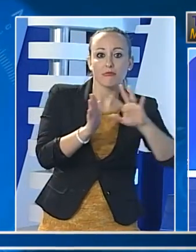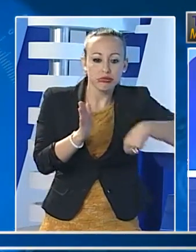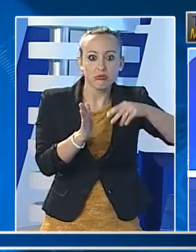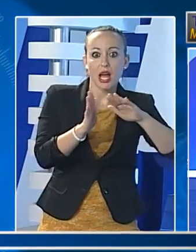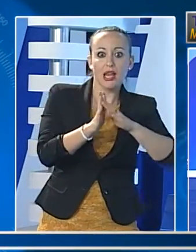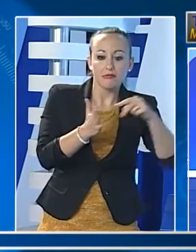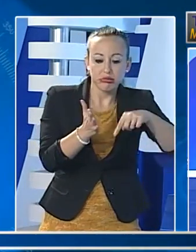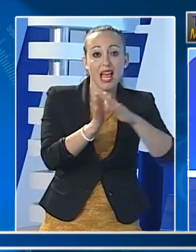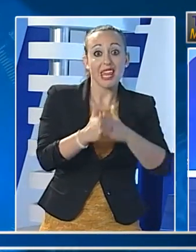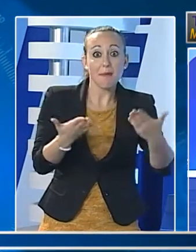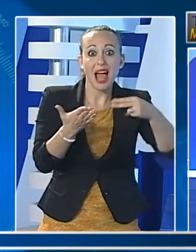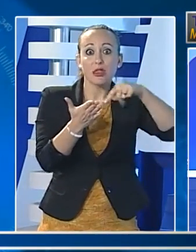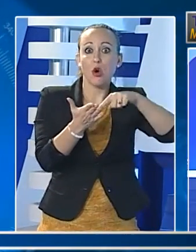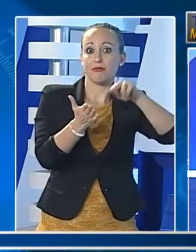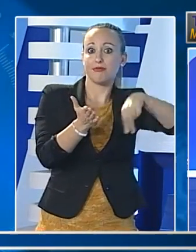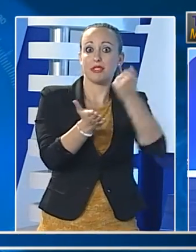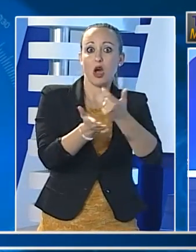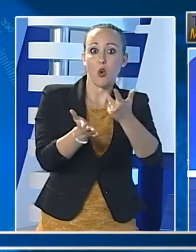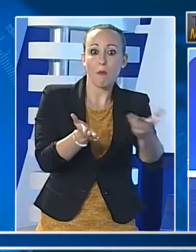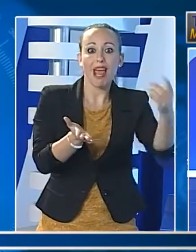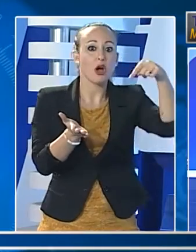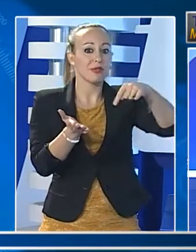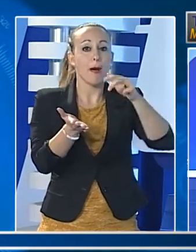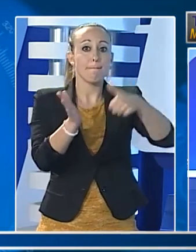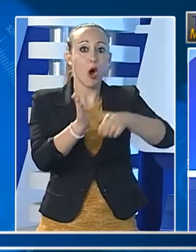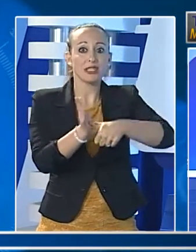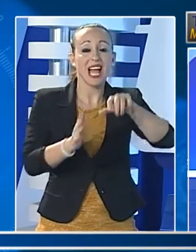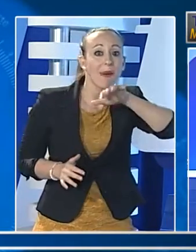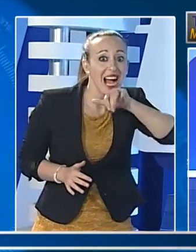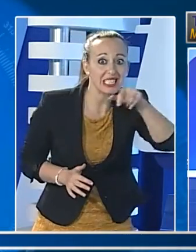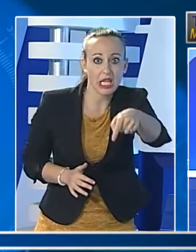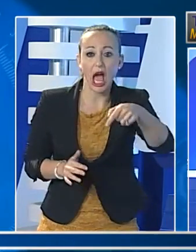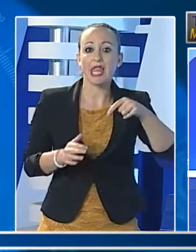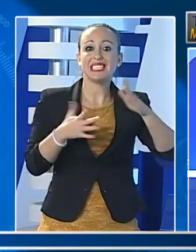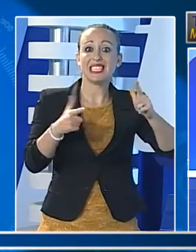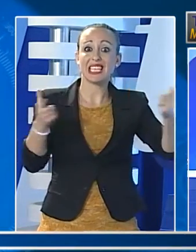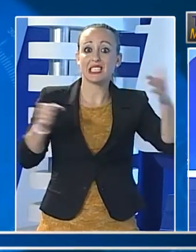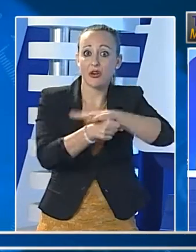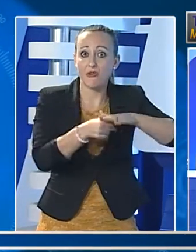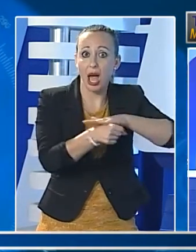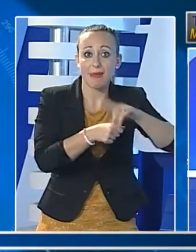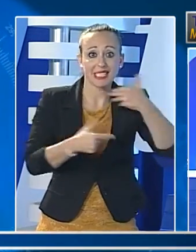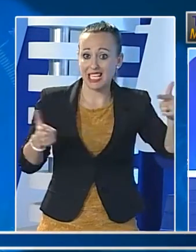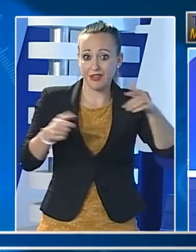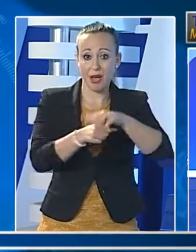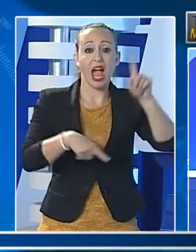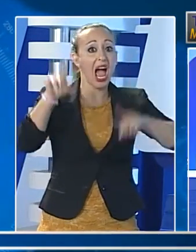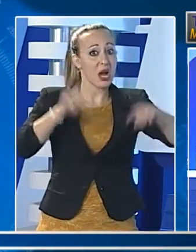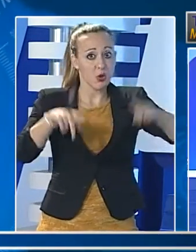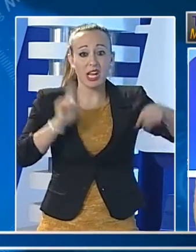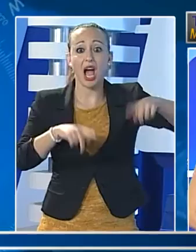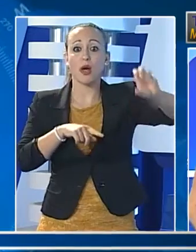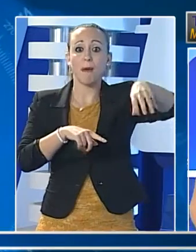casi il dipendente della casa di riposo avrebbe continuato a prelevare denaro anche dopo la morte di alcuni